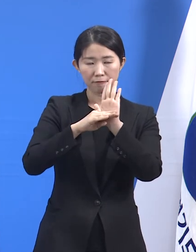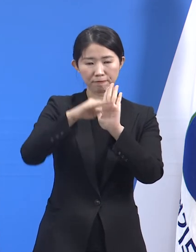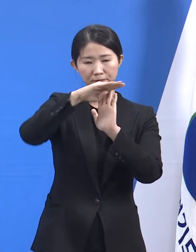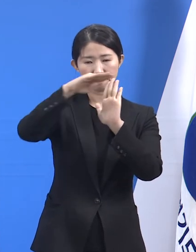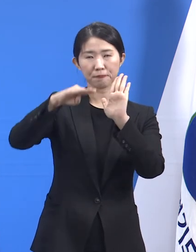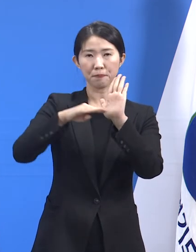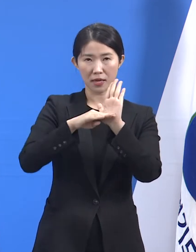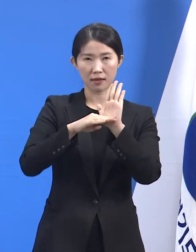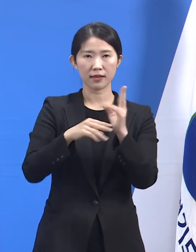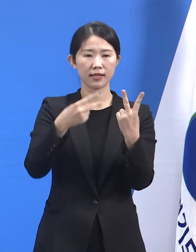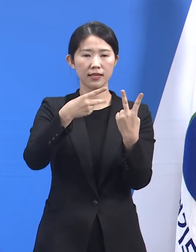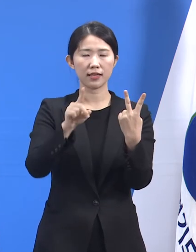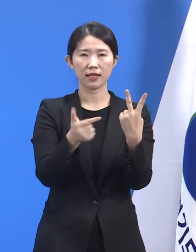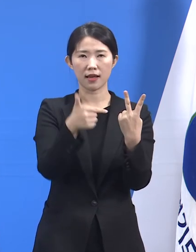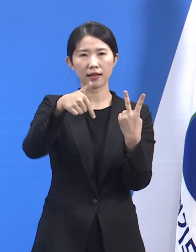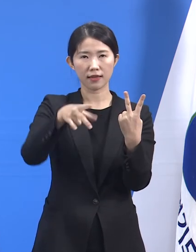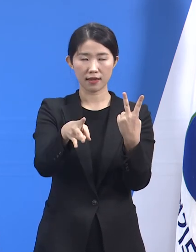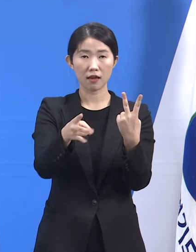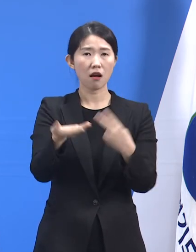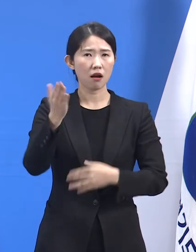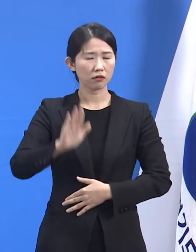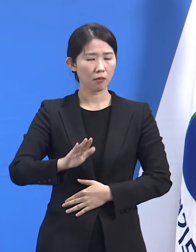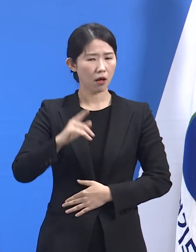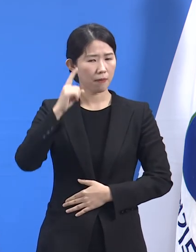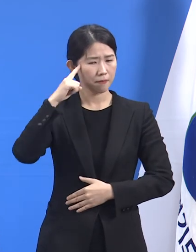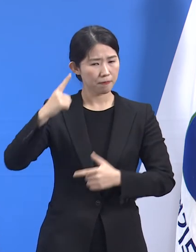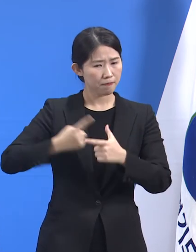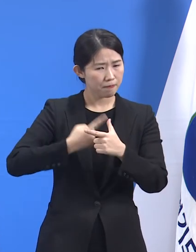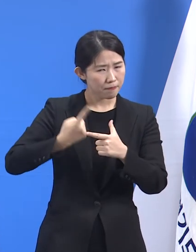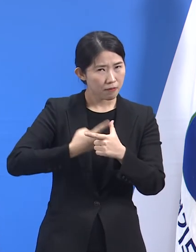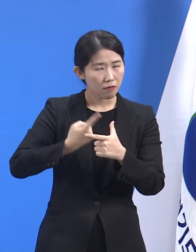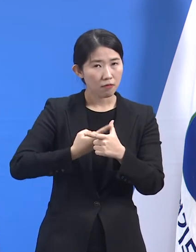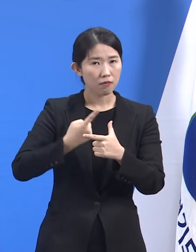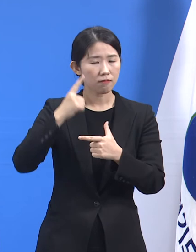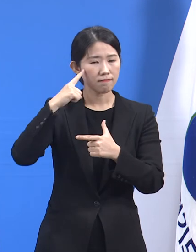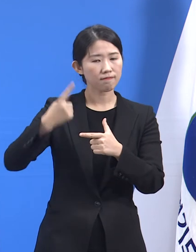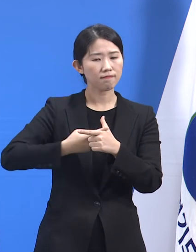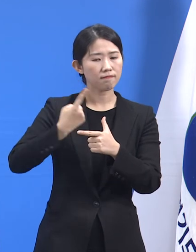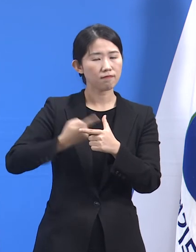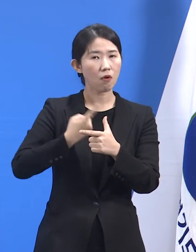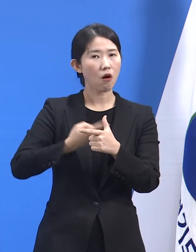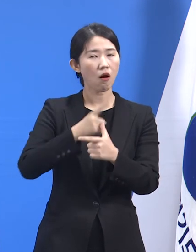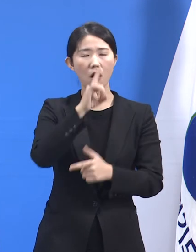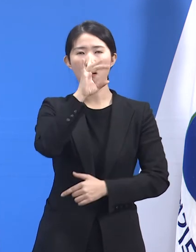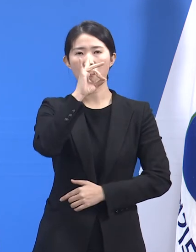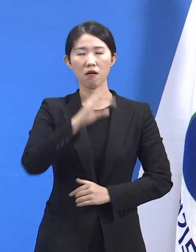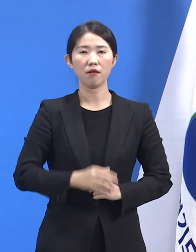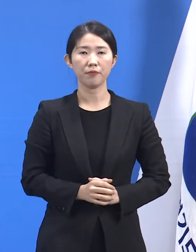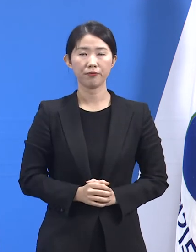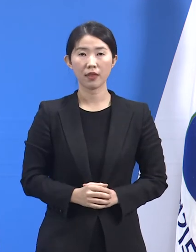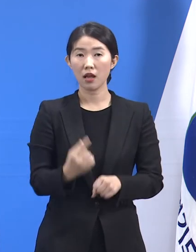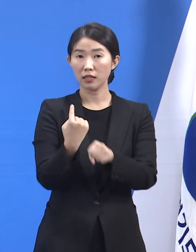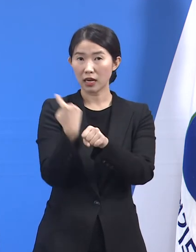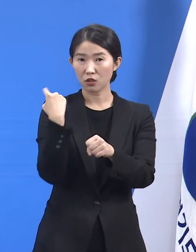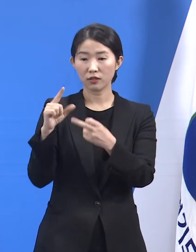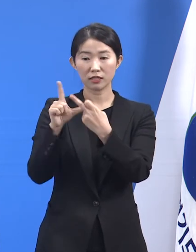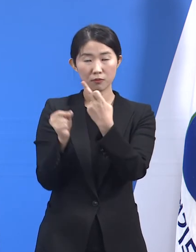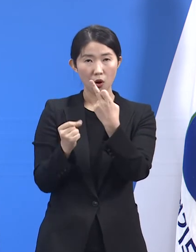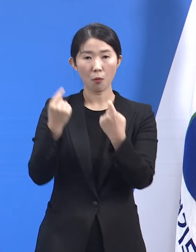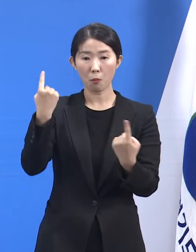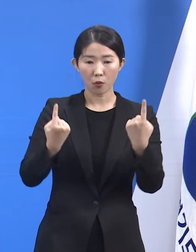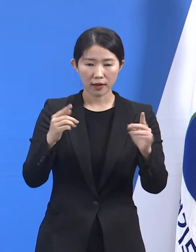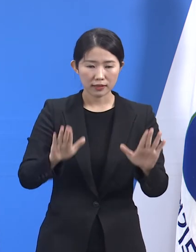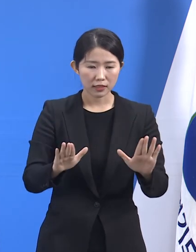늦춰서는 안 됩니다. 현재 코로나 1일 확진자 수는 작년 12월에 비해 많이 줄었습니다. 하지만 추가적